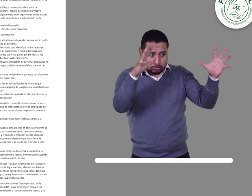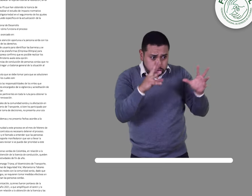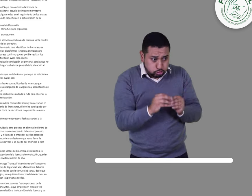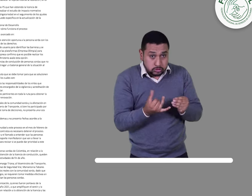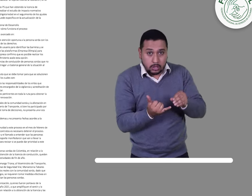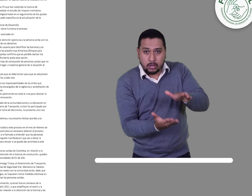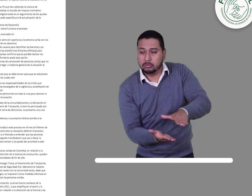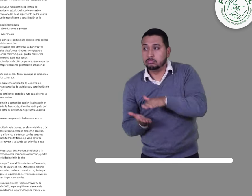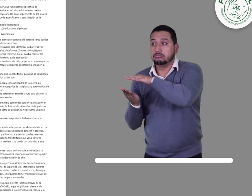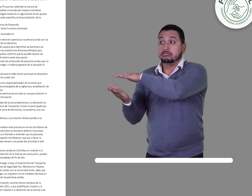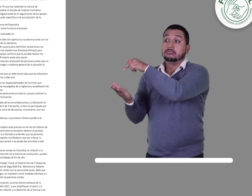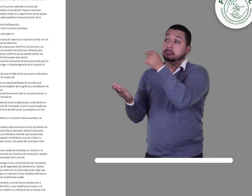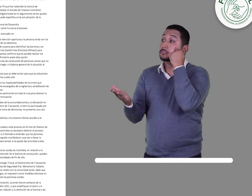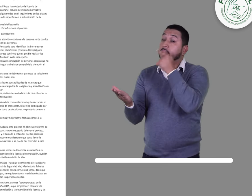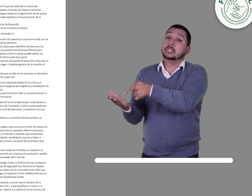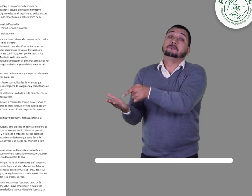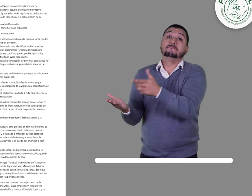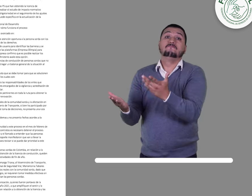Transporte.